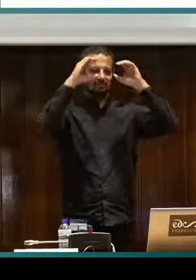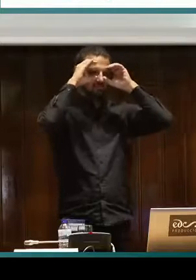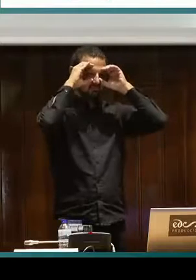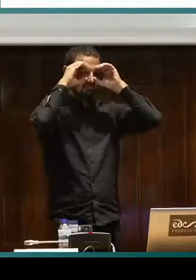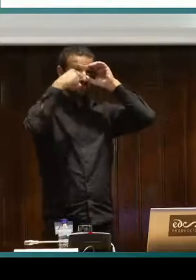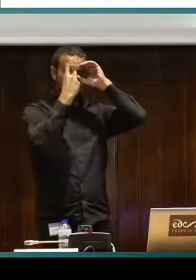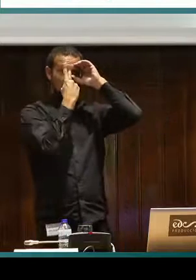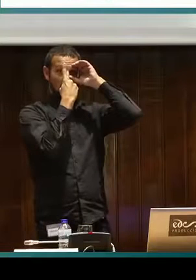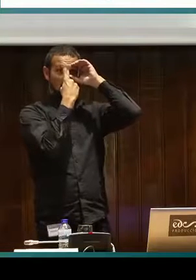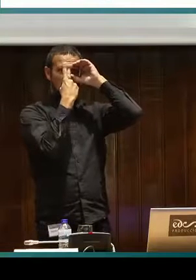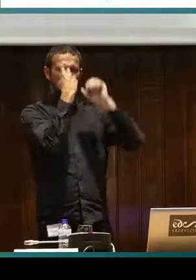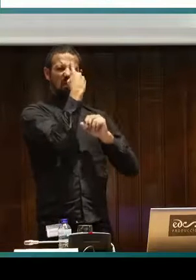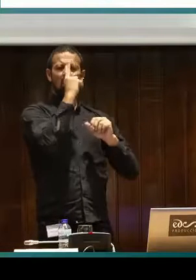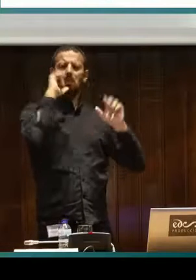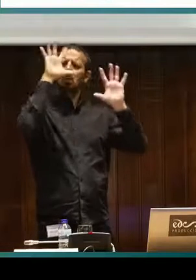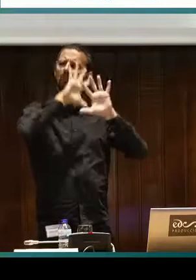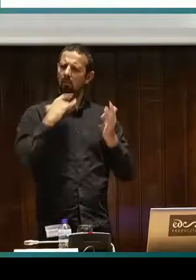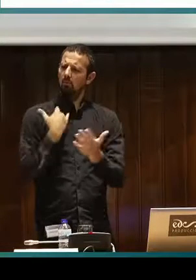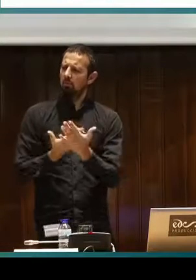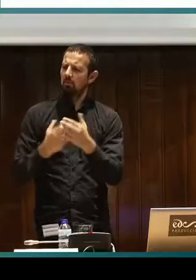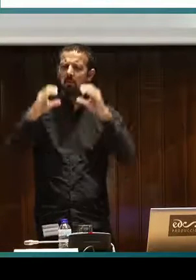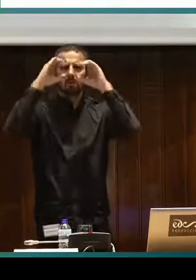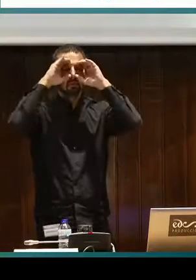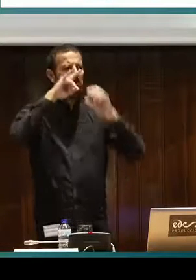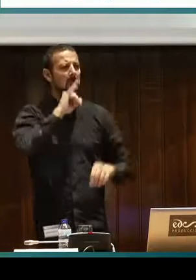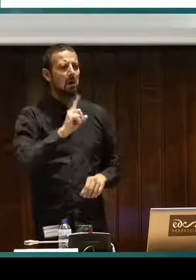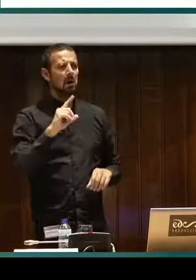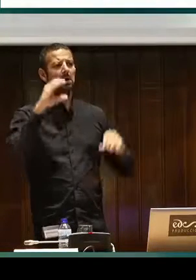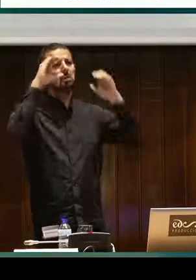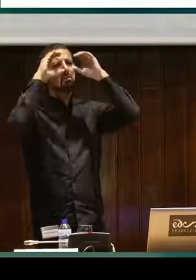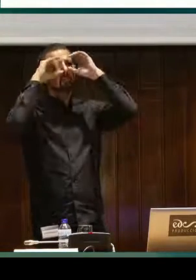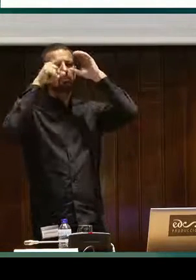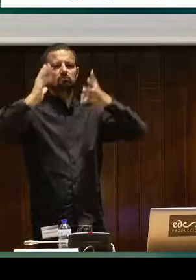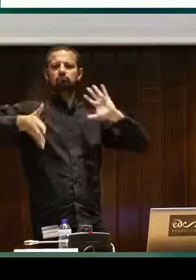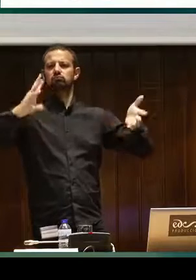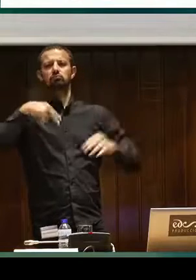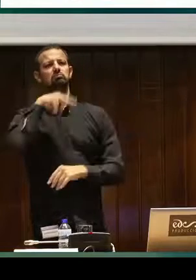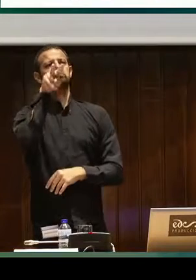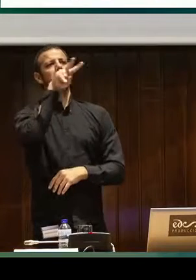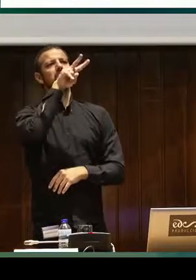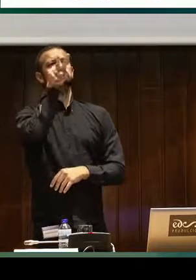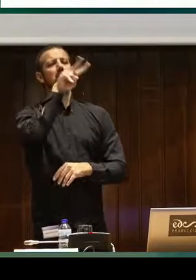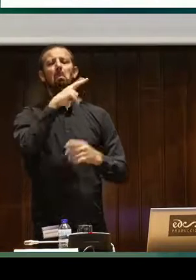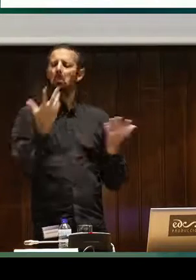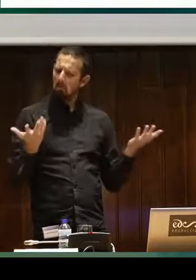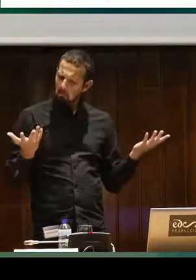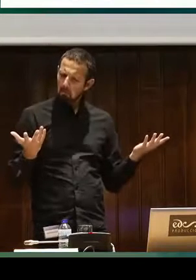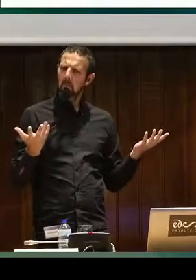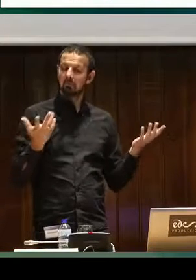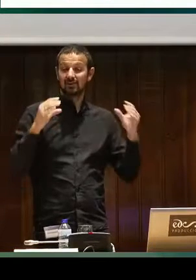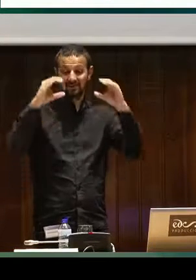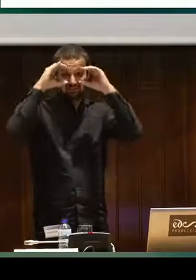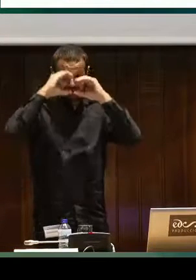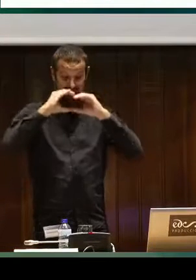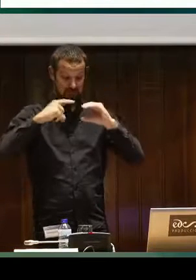cual, pues utilizando un dispositivo X, podría ser unas gafas, que no están mal, la verdad, yo las he probado,